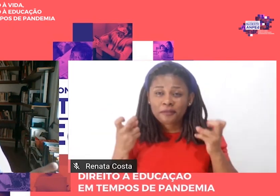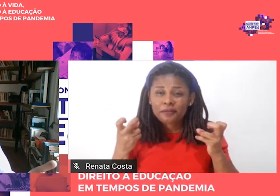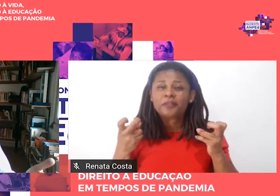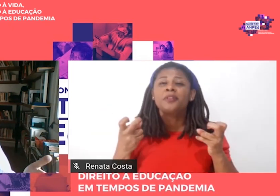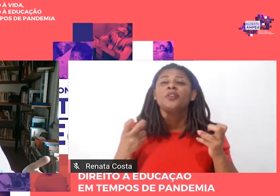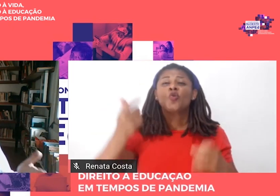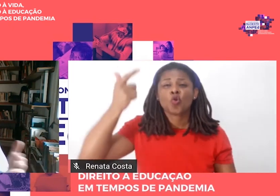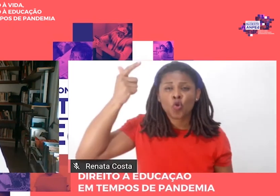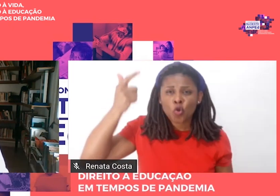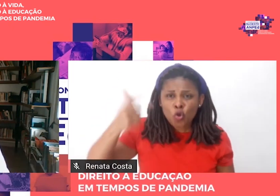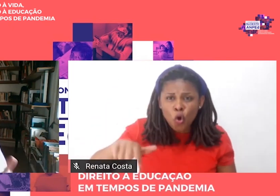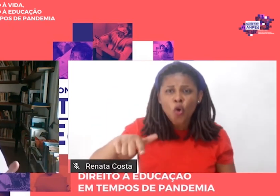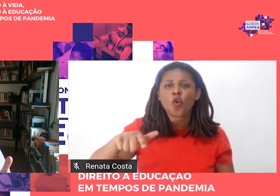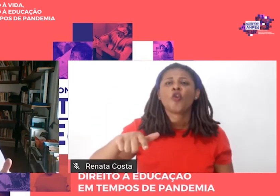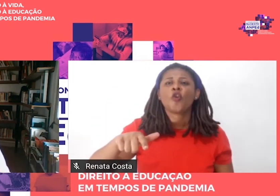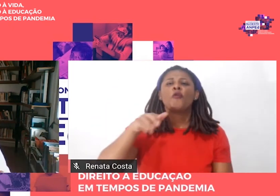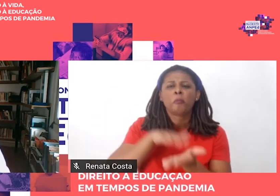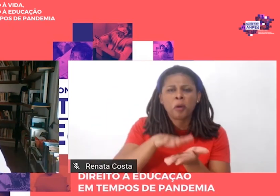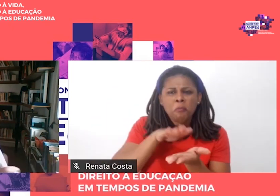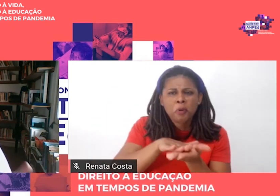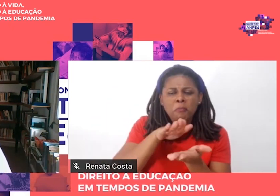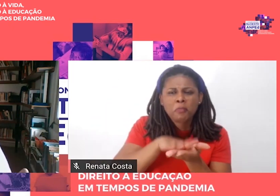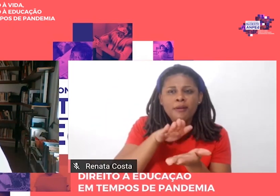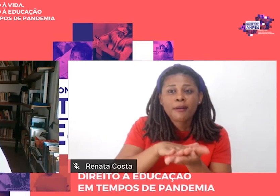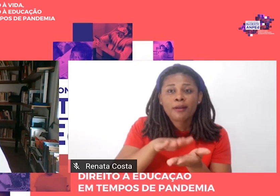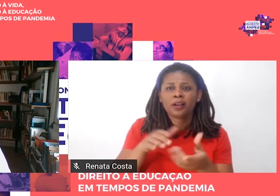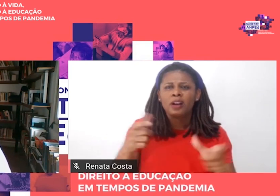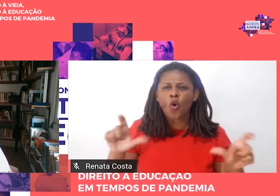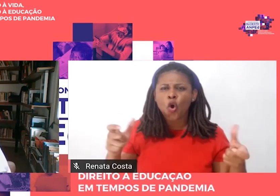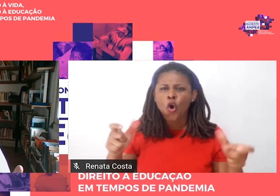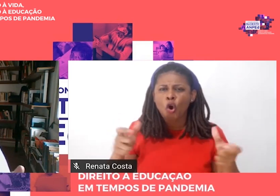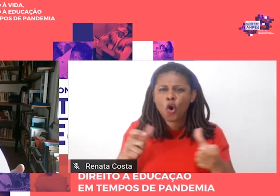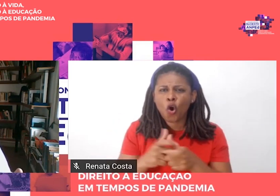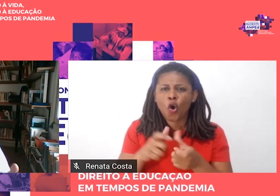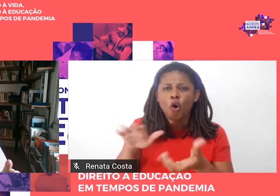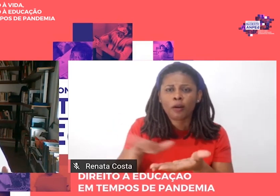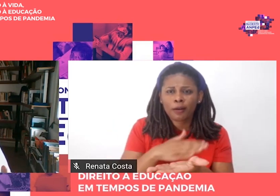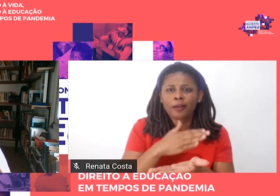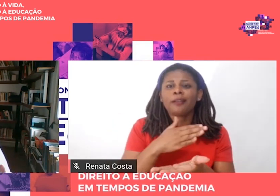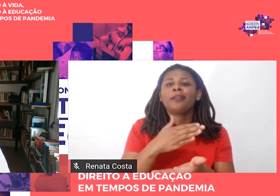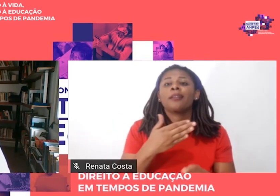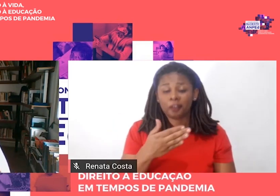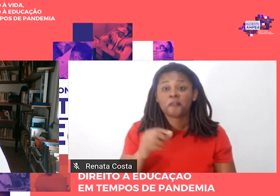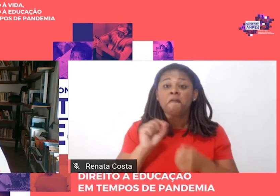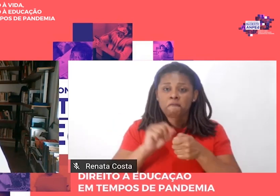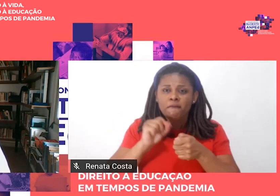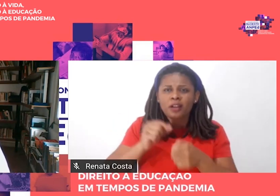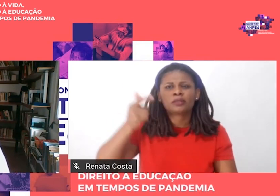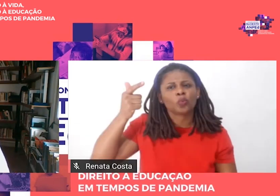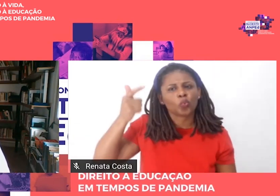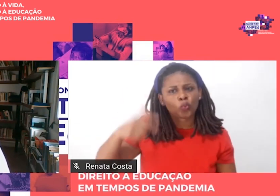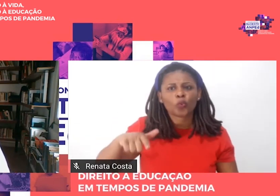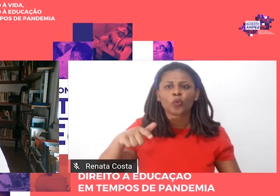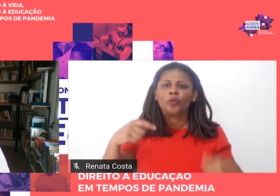reimpressões, né? Então, na medida em que se esgotava, em lugar de fazer uma nova edição, já que não era